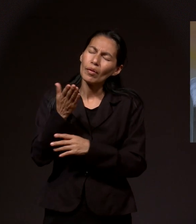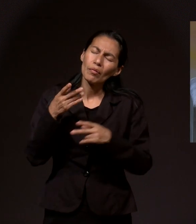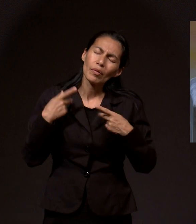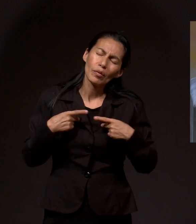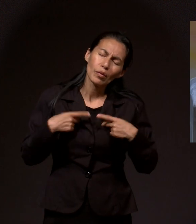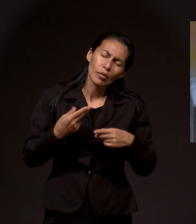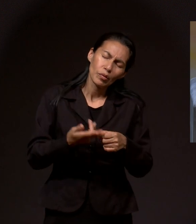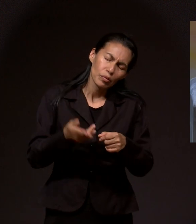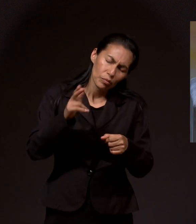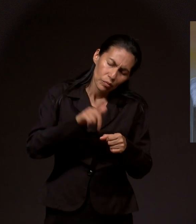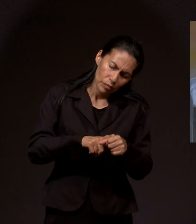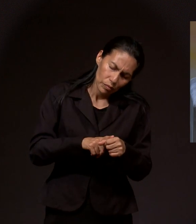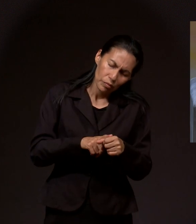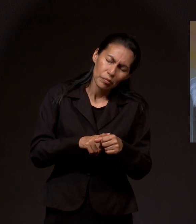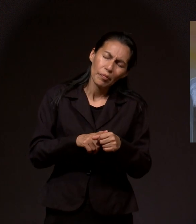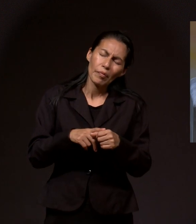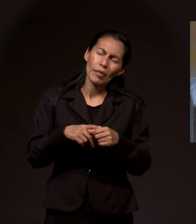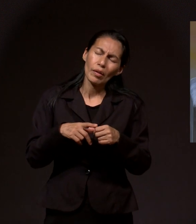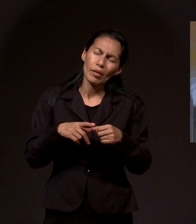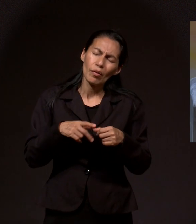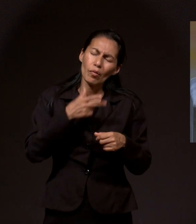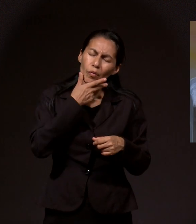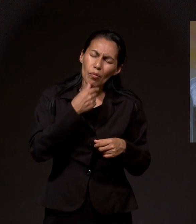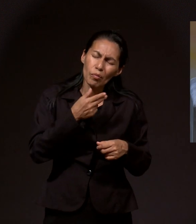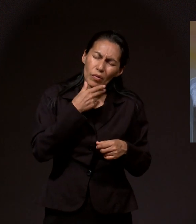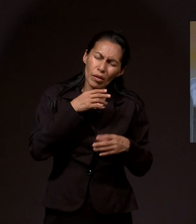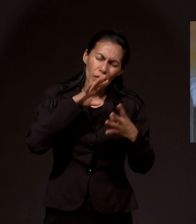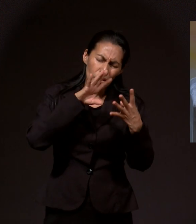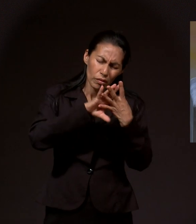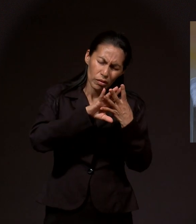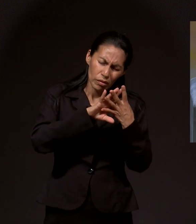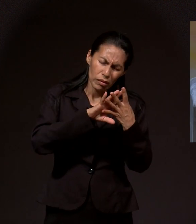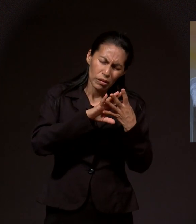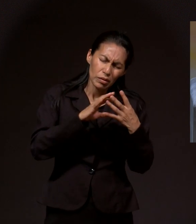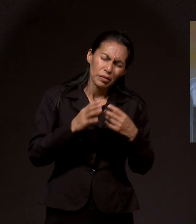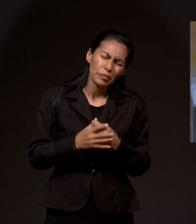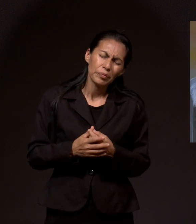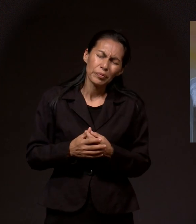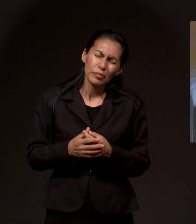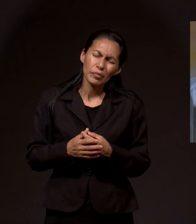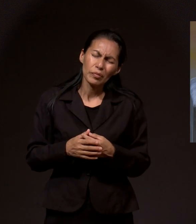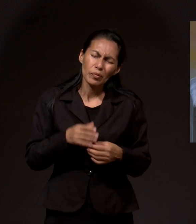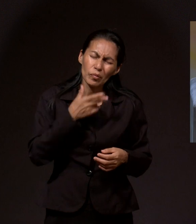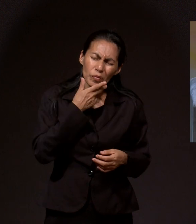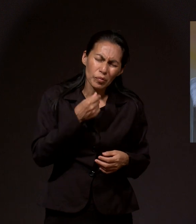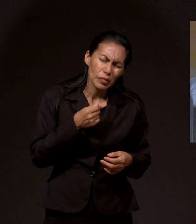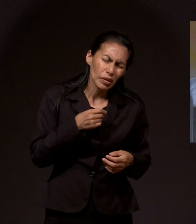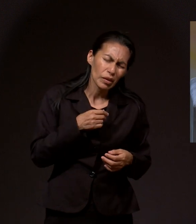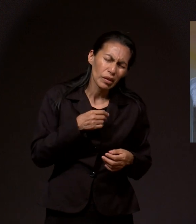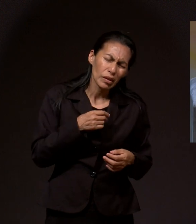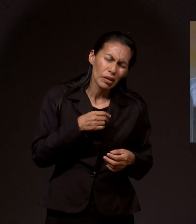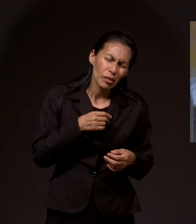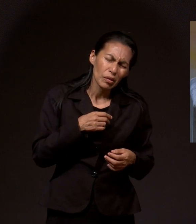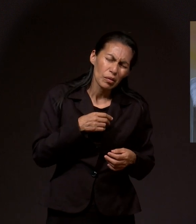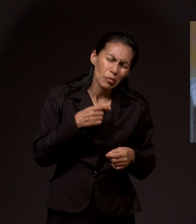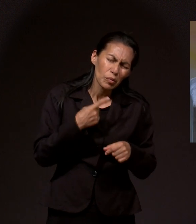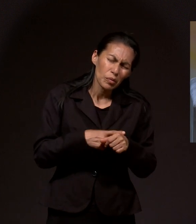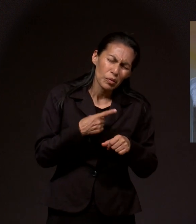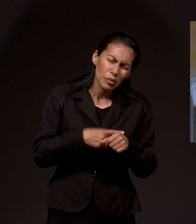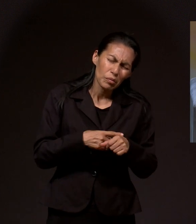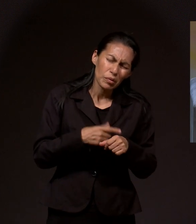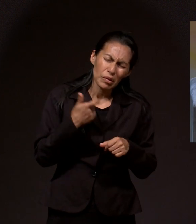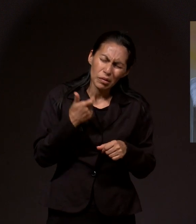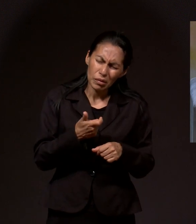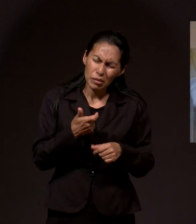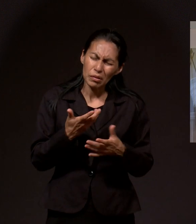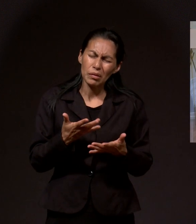cárcel, por la persona, su hijo, que está en problemas económicos por un accidente que tuvo, Señor,